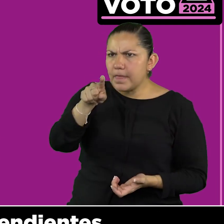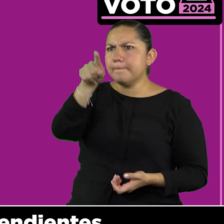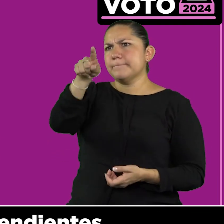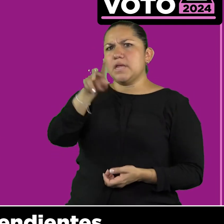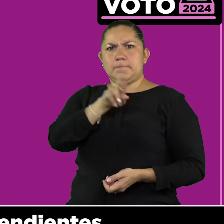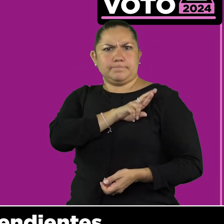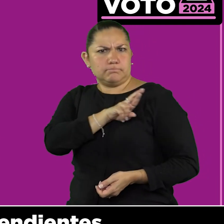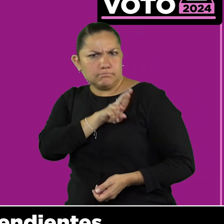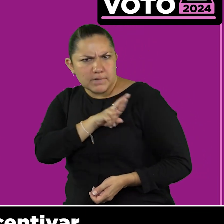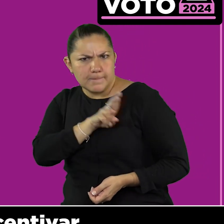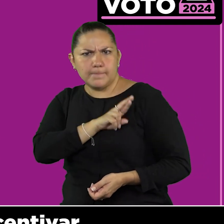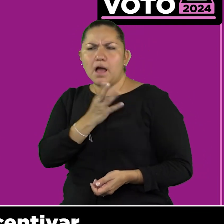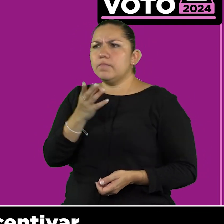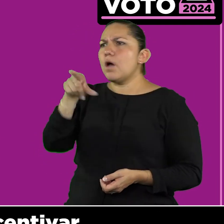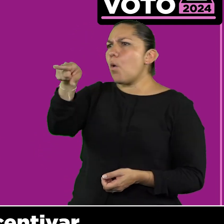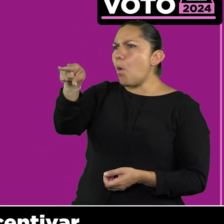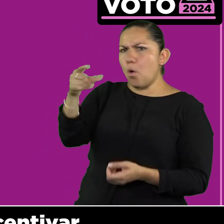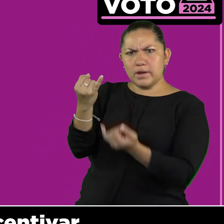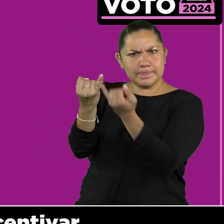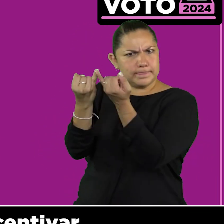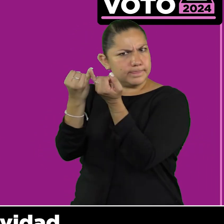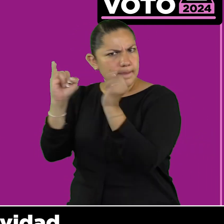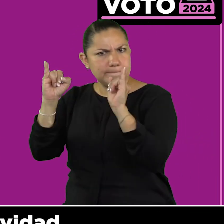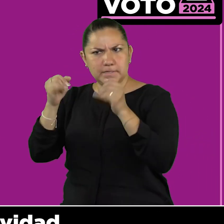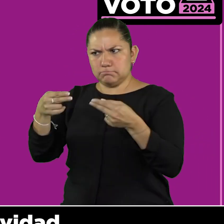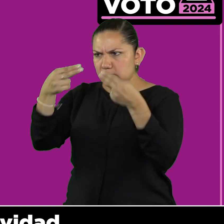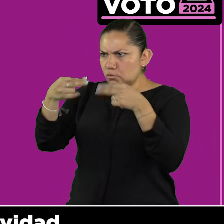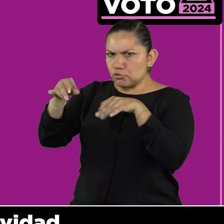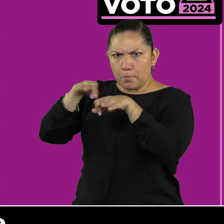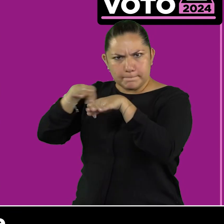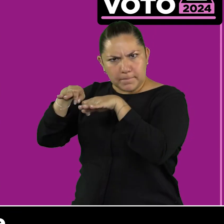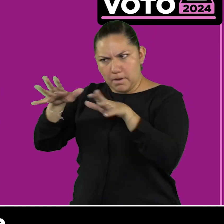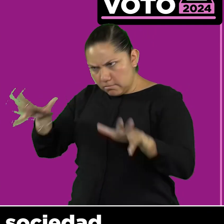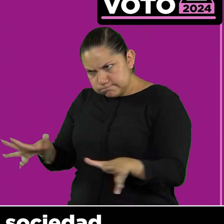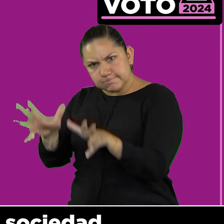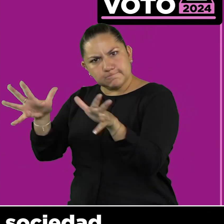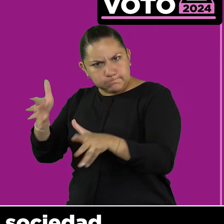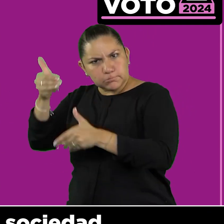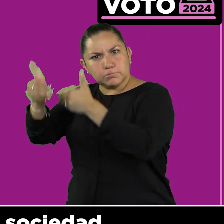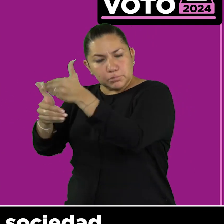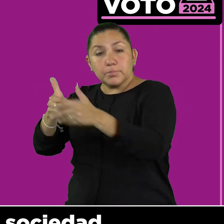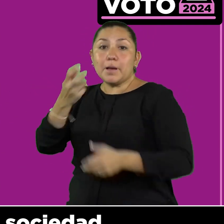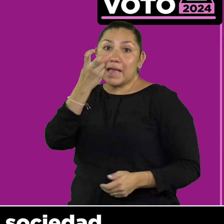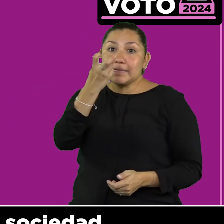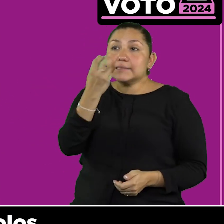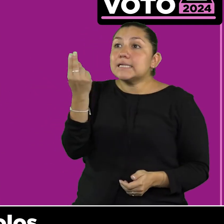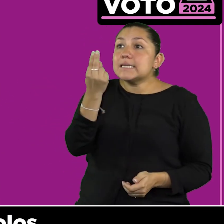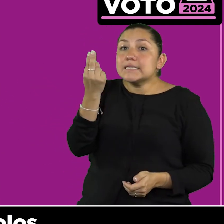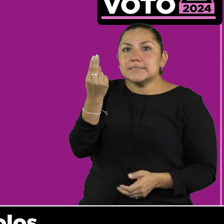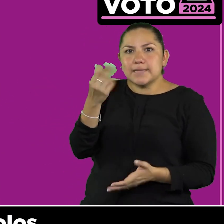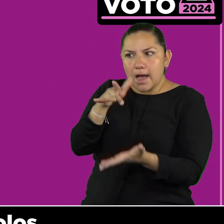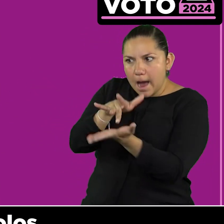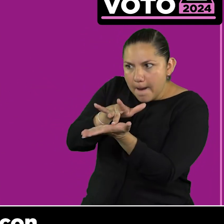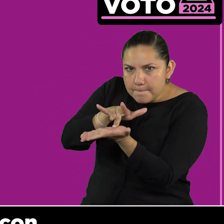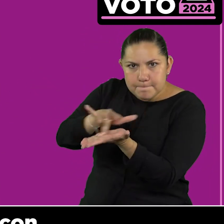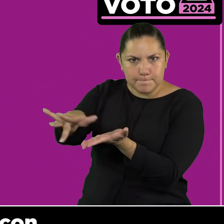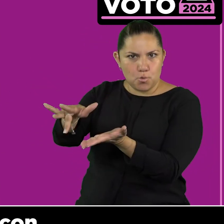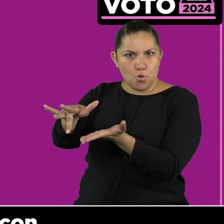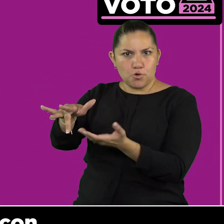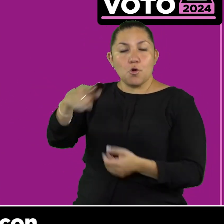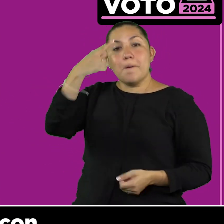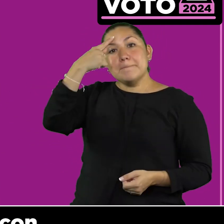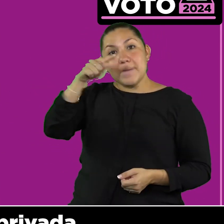independientes. Entonces, incentivar la productividad en ese segmento de la sociedad, ayudándolos,